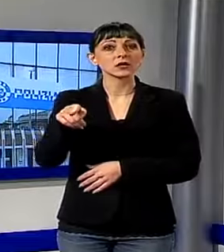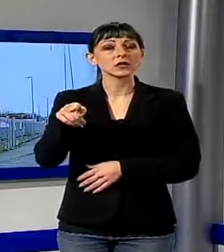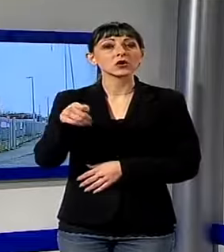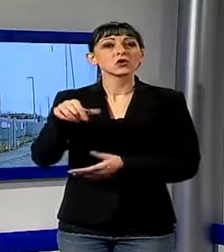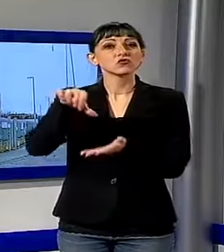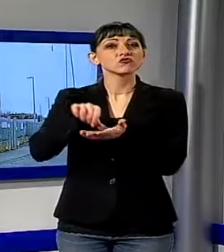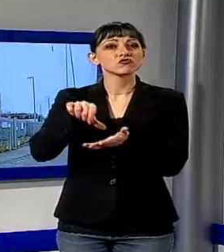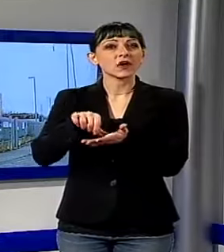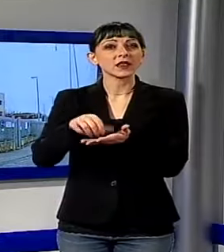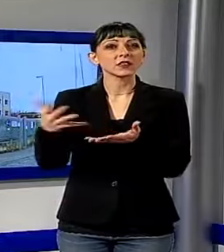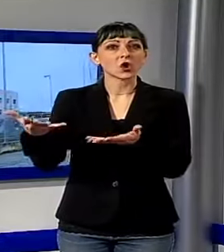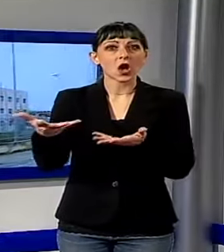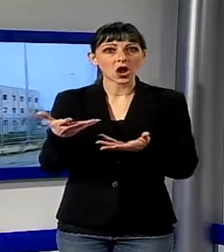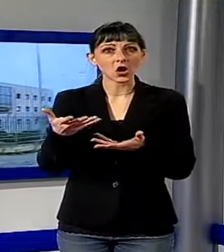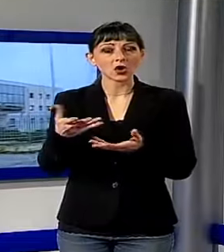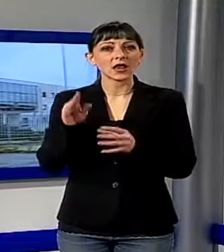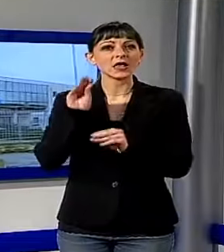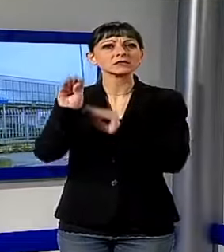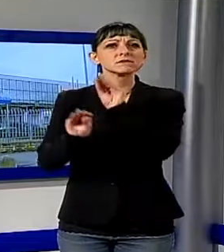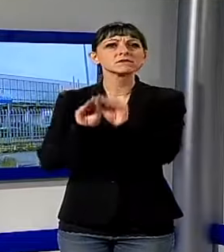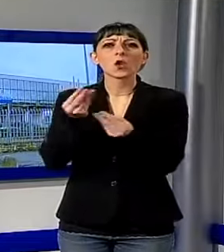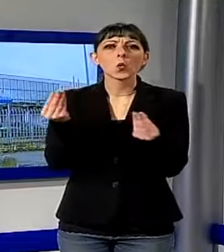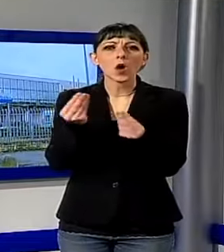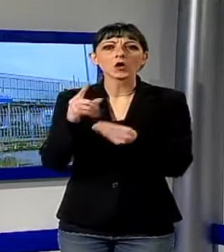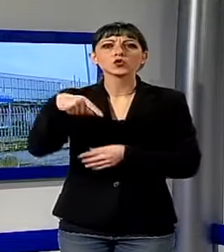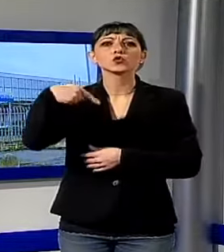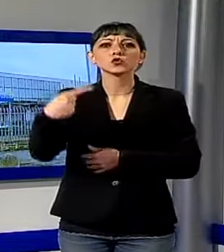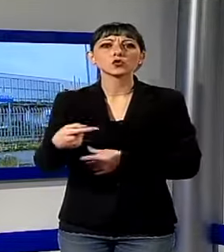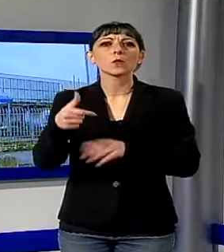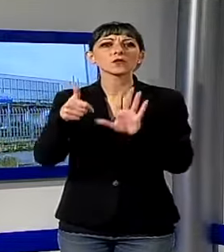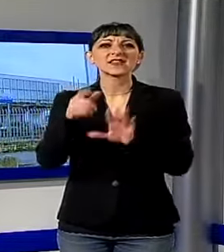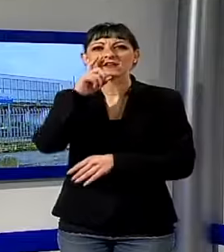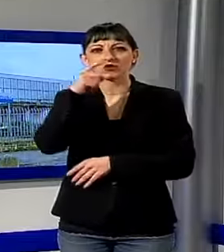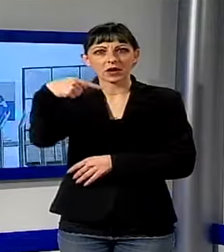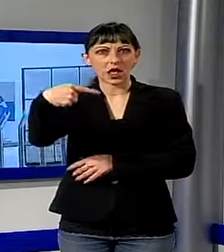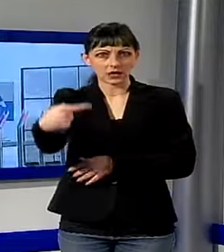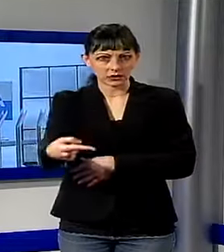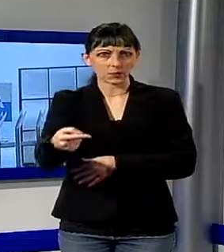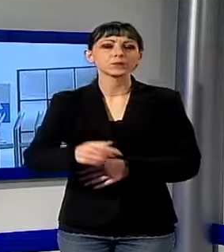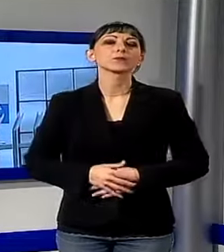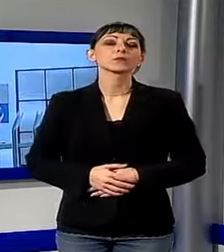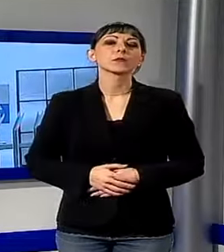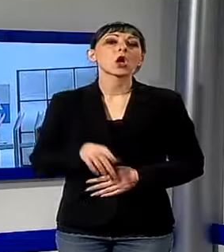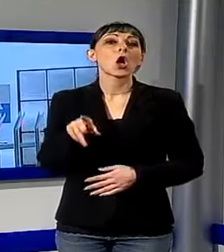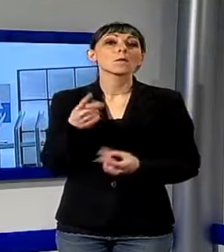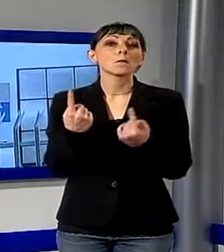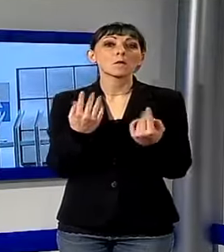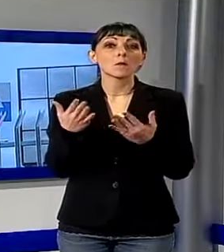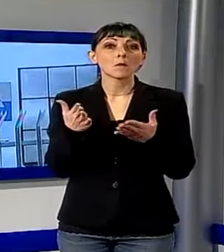saranno interrogati dopo l'epifania. Per ora comunque si sono avvalsi della facoltà di non rispondere. Da quando si trovano nei